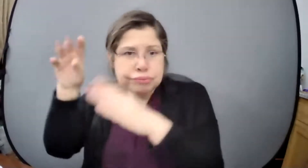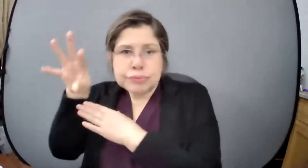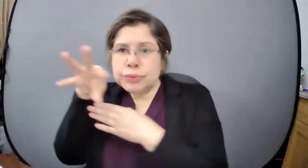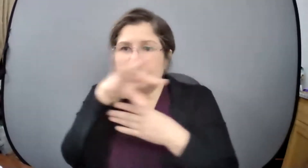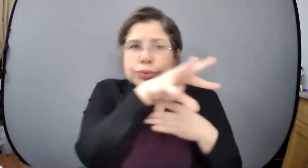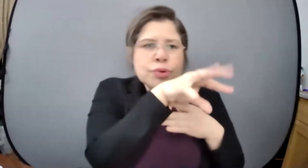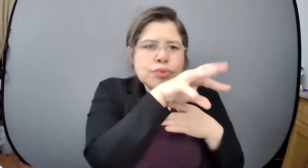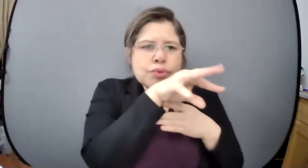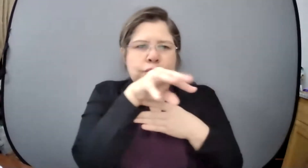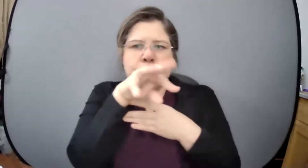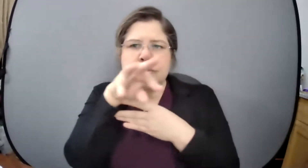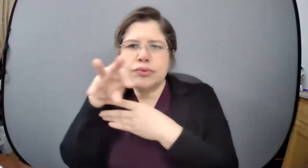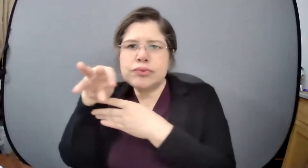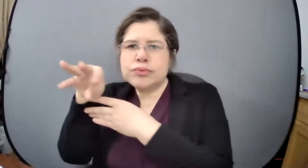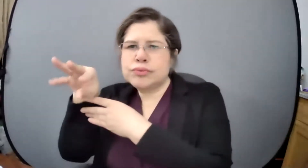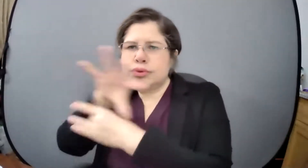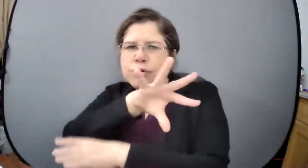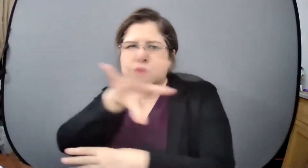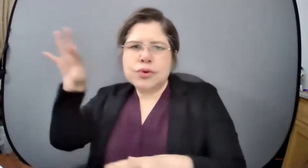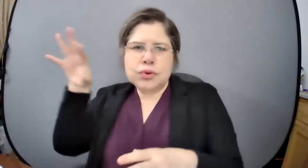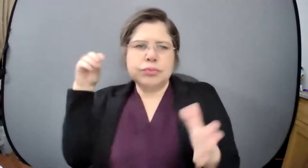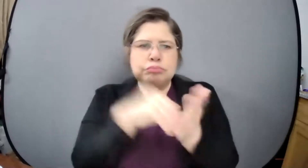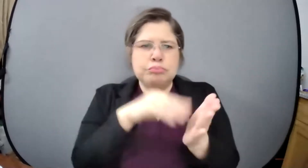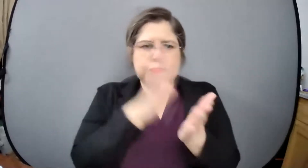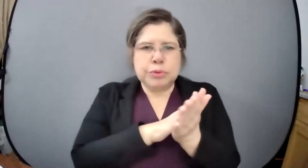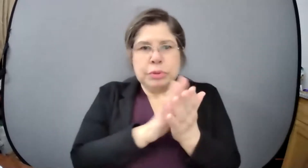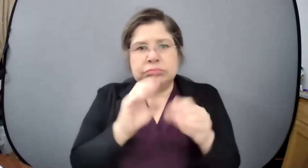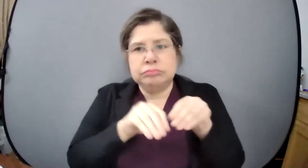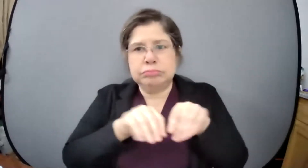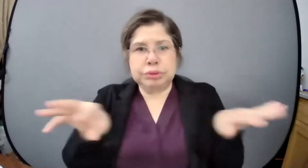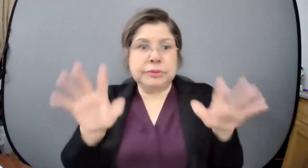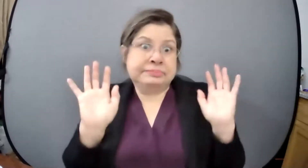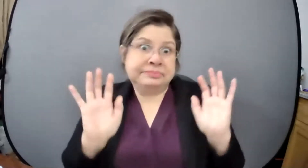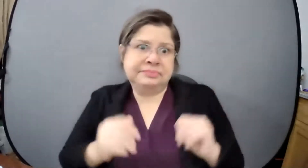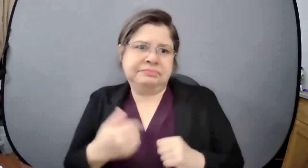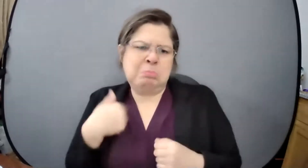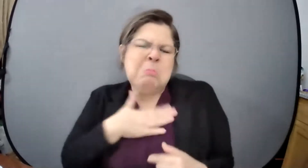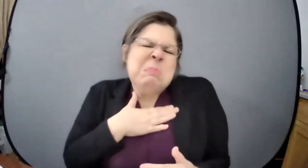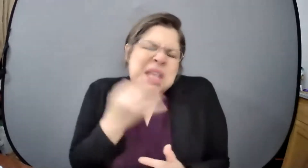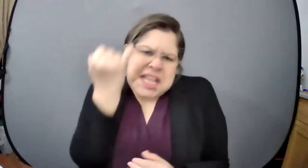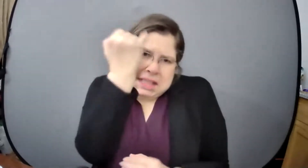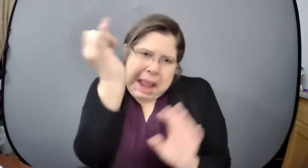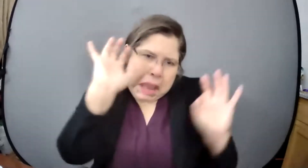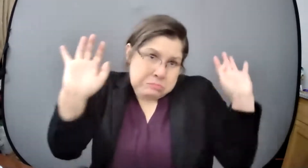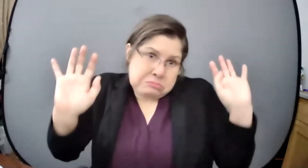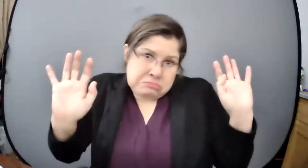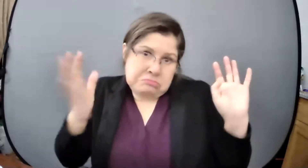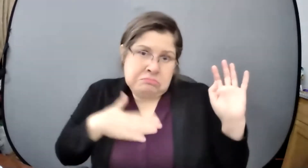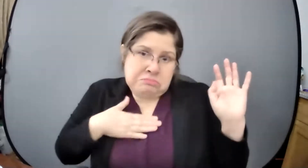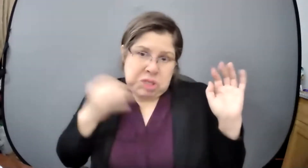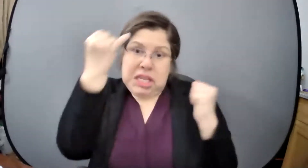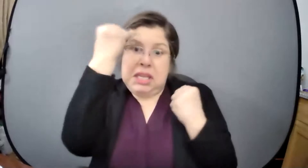¿verdad? con las experiencias y al final pues se llega a la a conclusión ¿verdad? eso lo haría yo pero